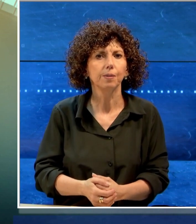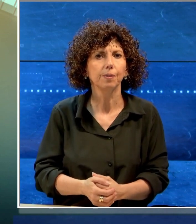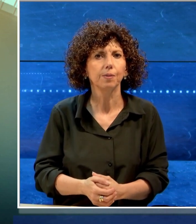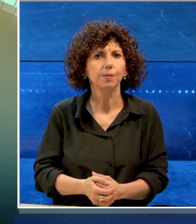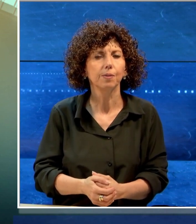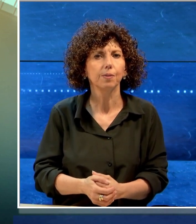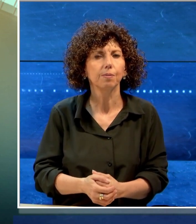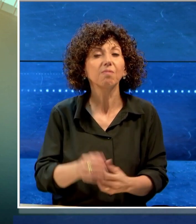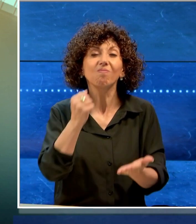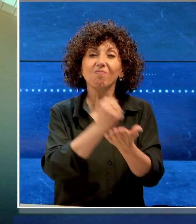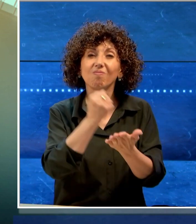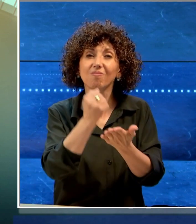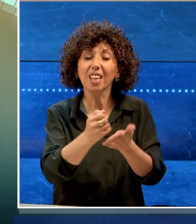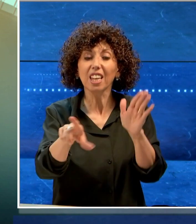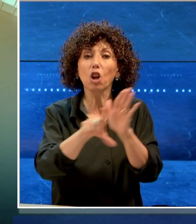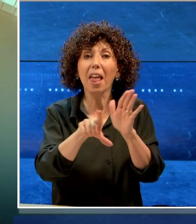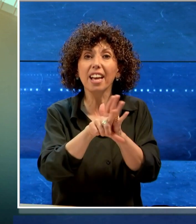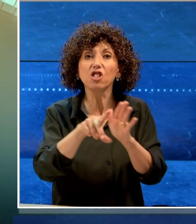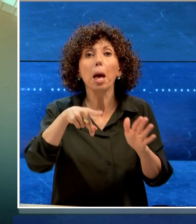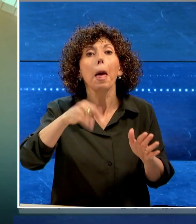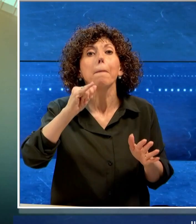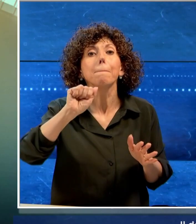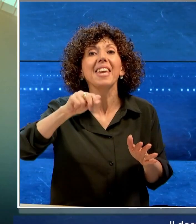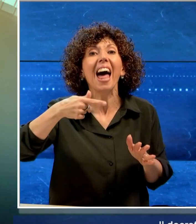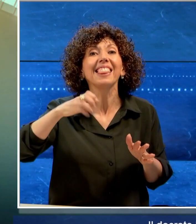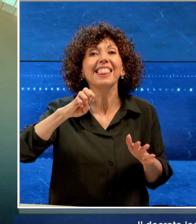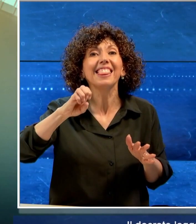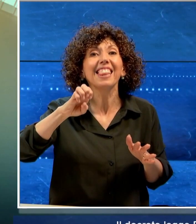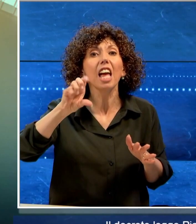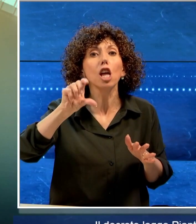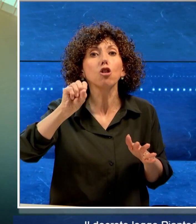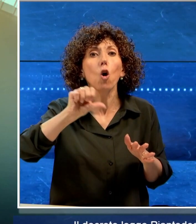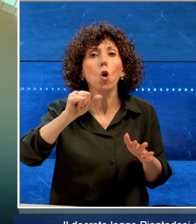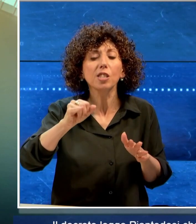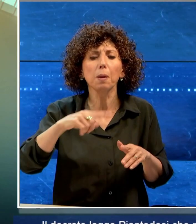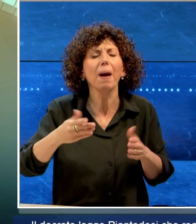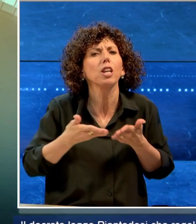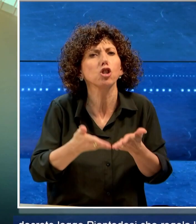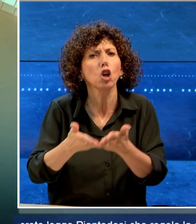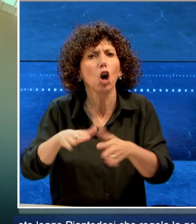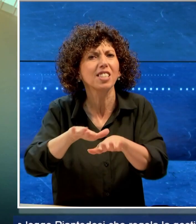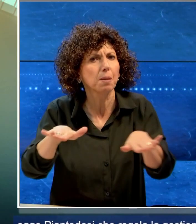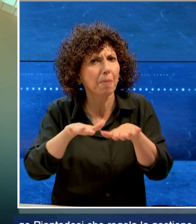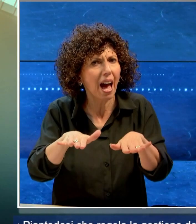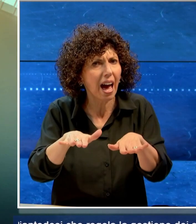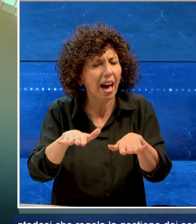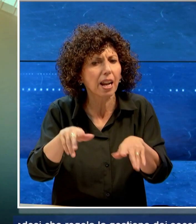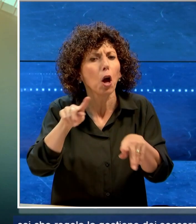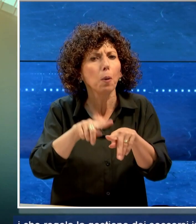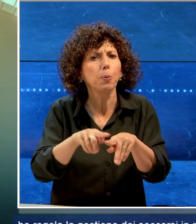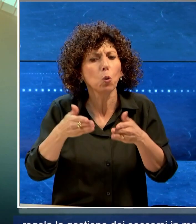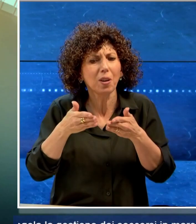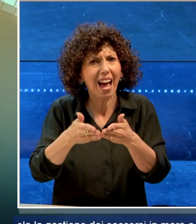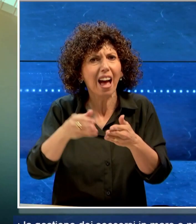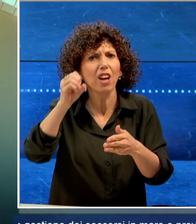Il decreto legge piante dosi che regola la gestione dei soccorsi in mare e prevede il fermo delle navi delle